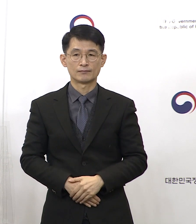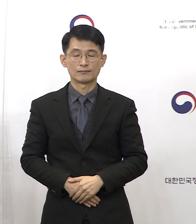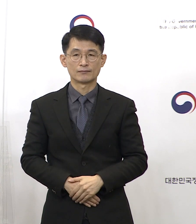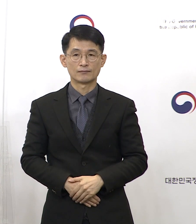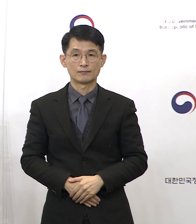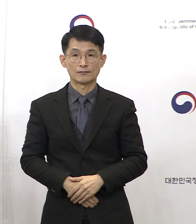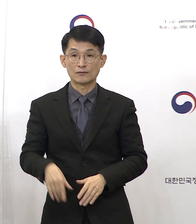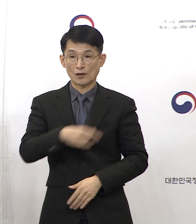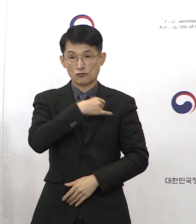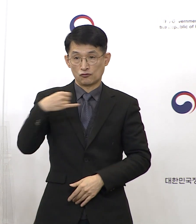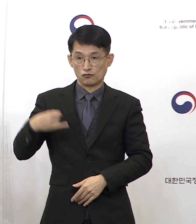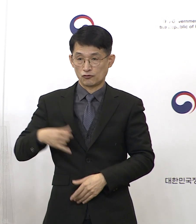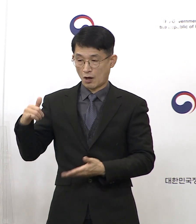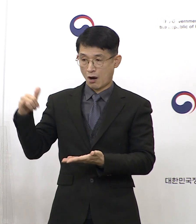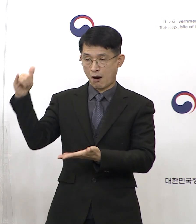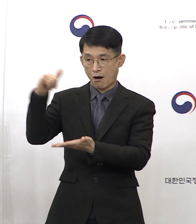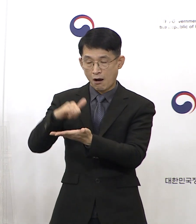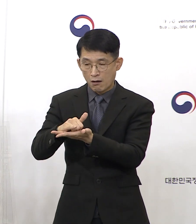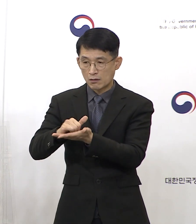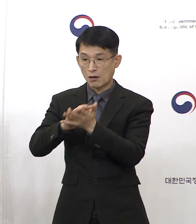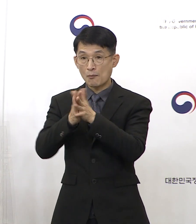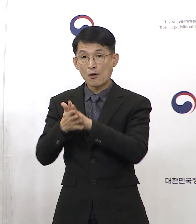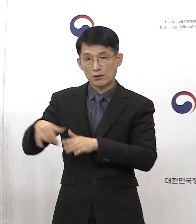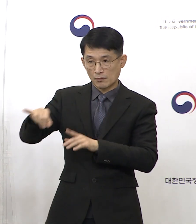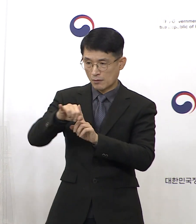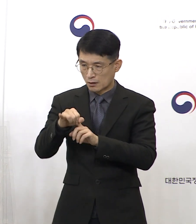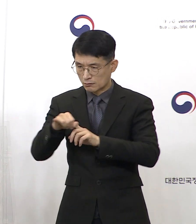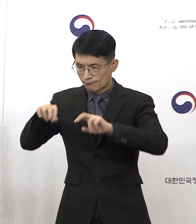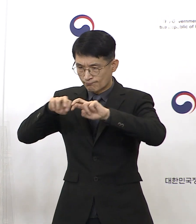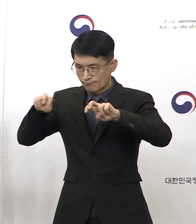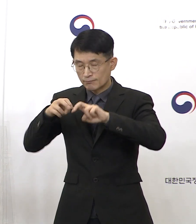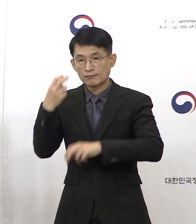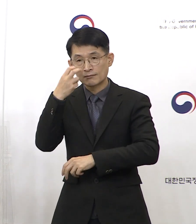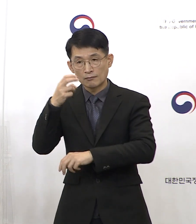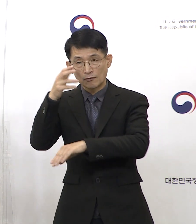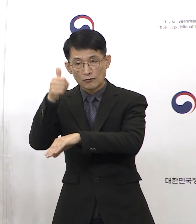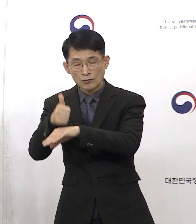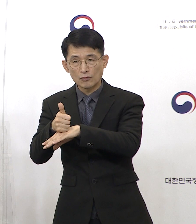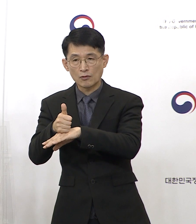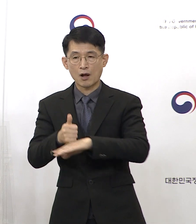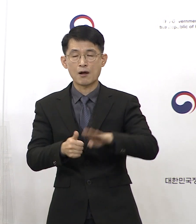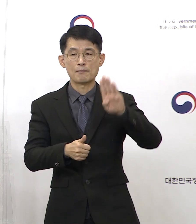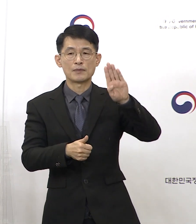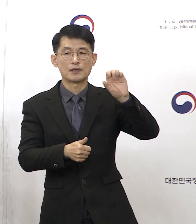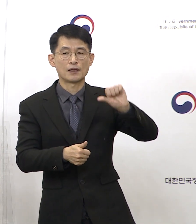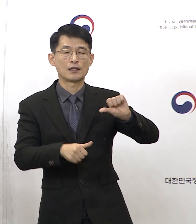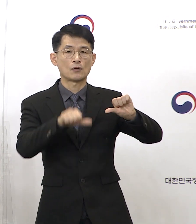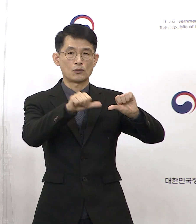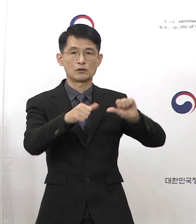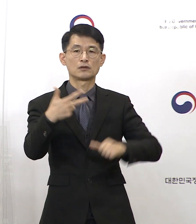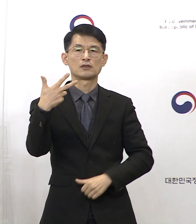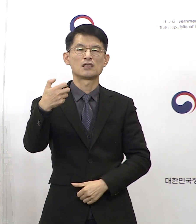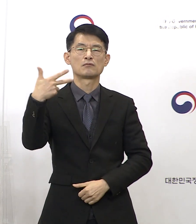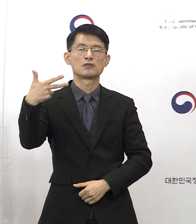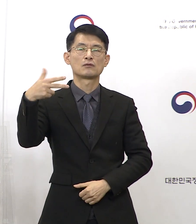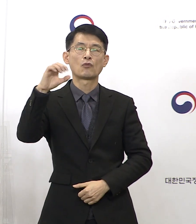아울러 중국 입국자에 대한 변이 분석 결과 BAO는 77%